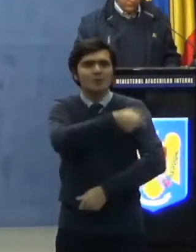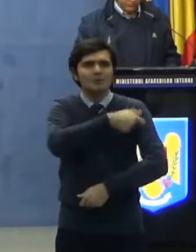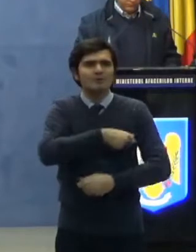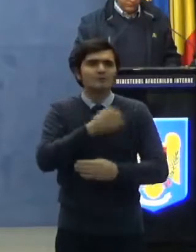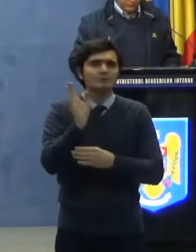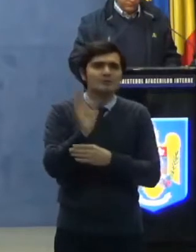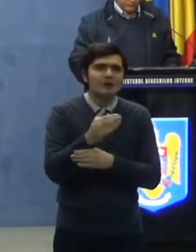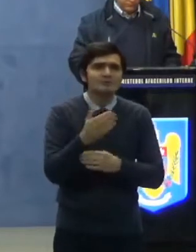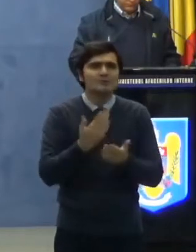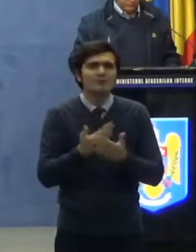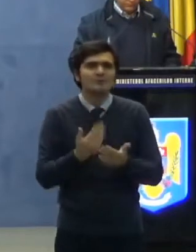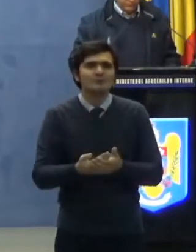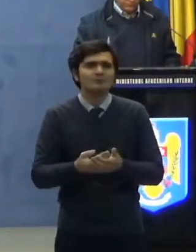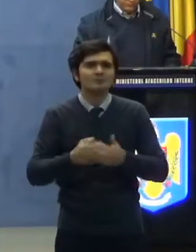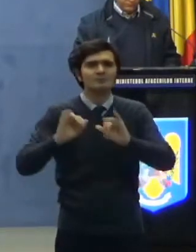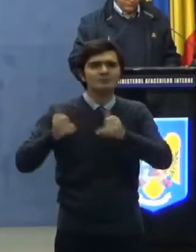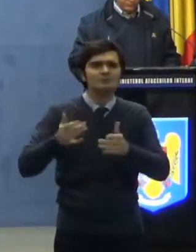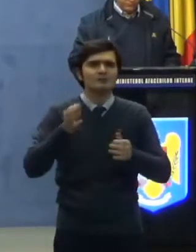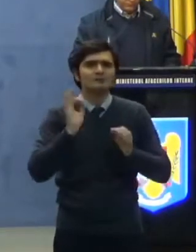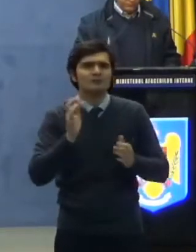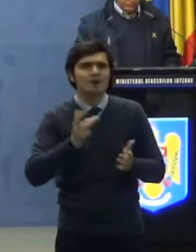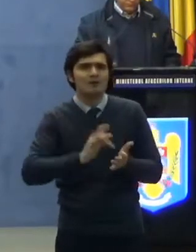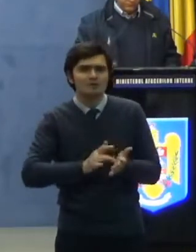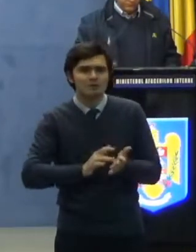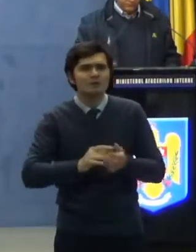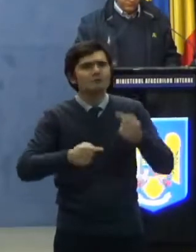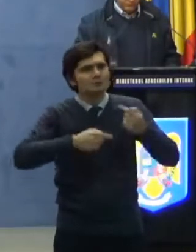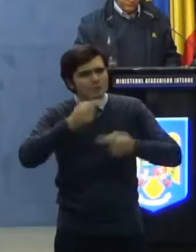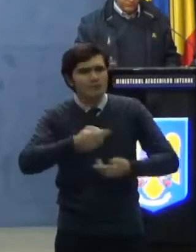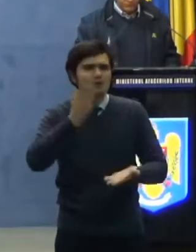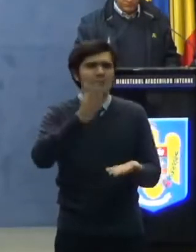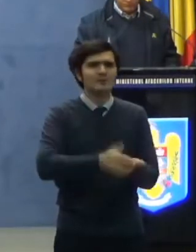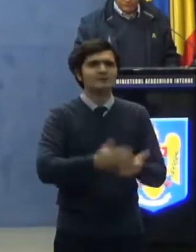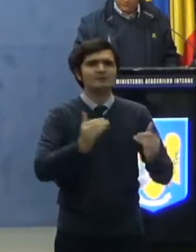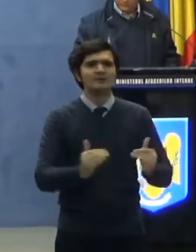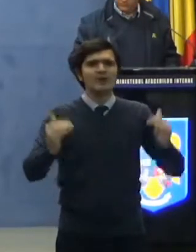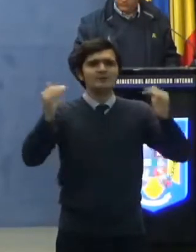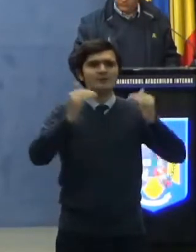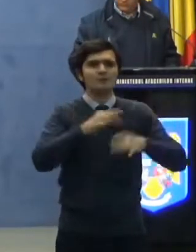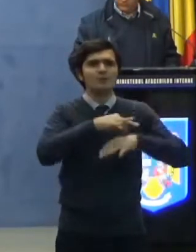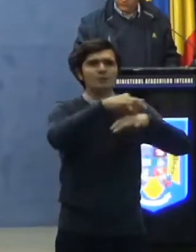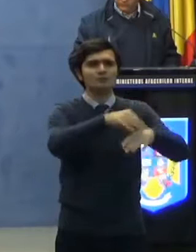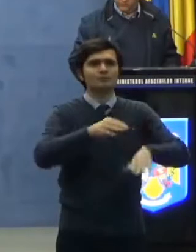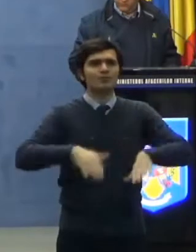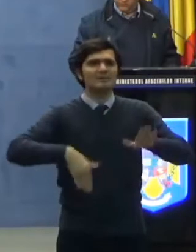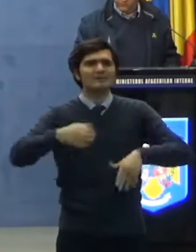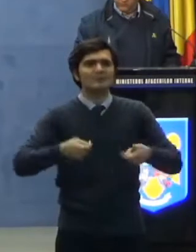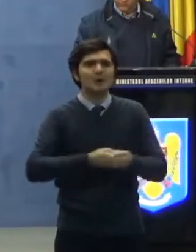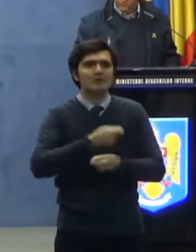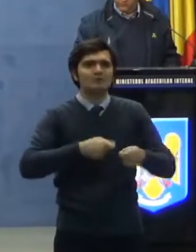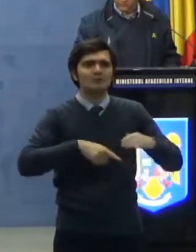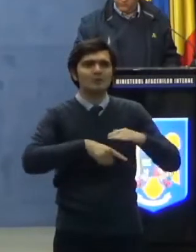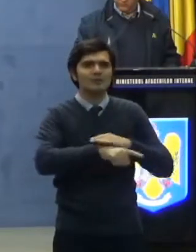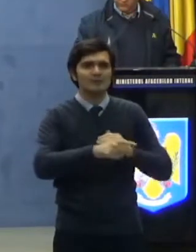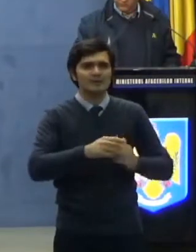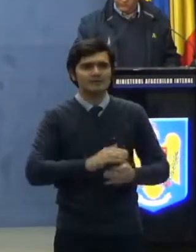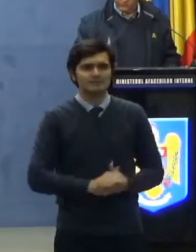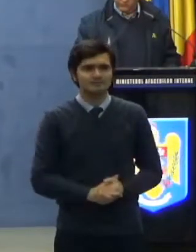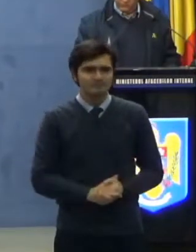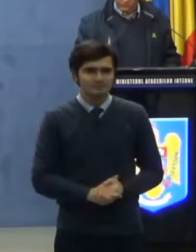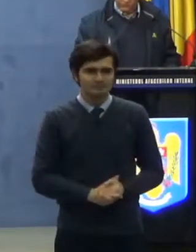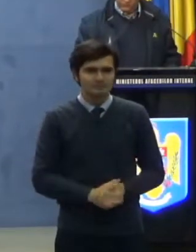Național pentru Situații Speciale de Urgență și decise la nivelul Conducerii Ministerului Afacerilor Interne.